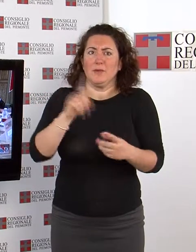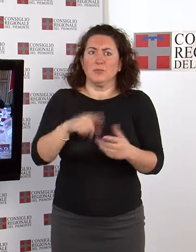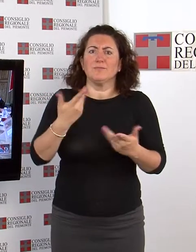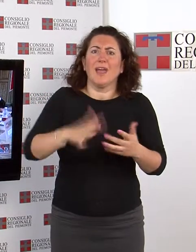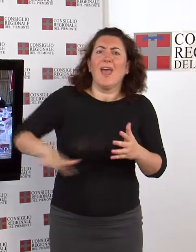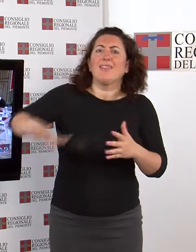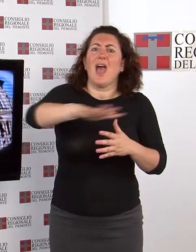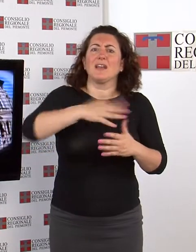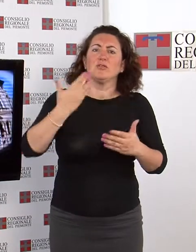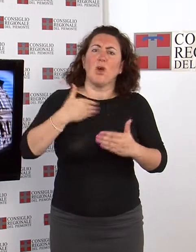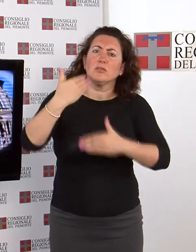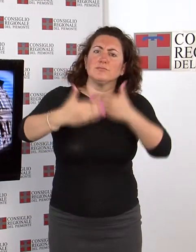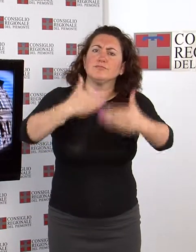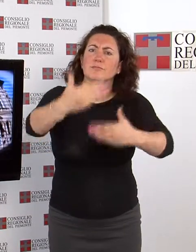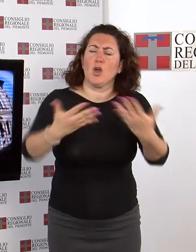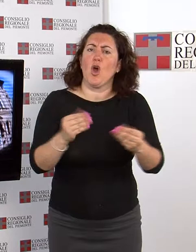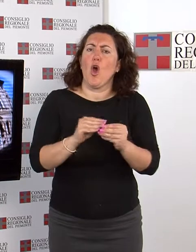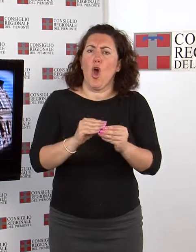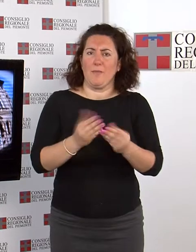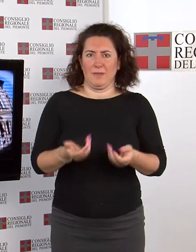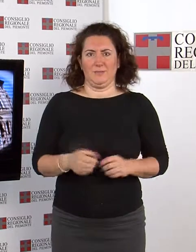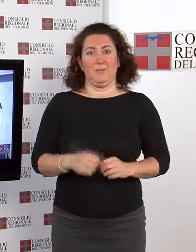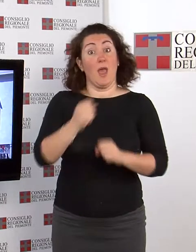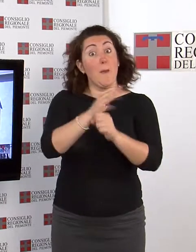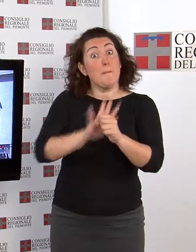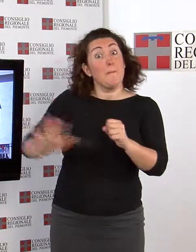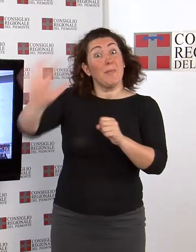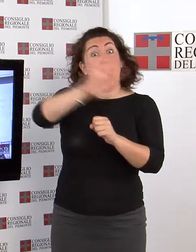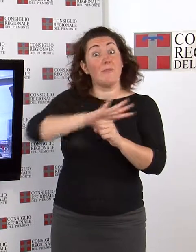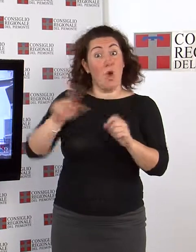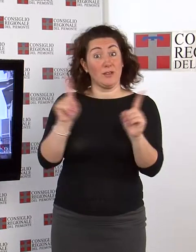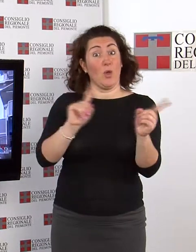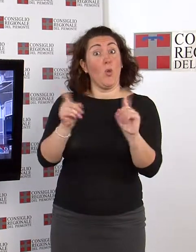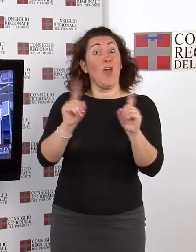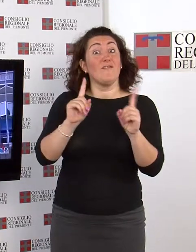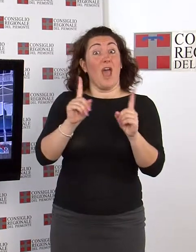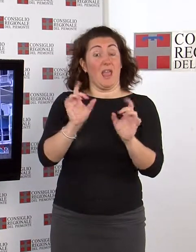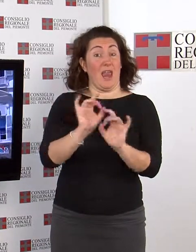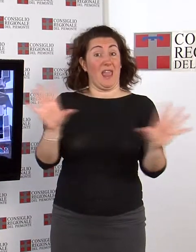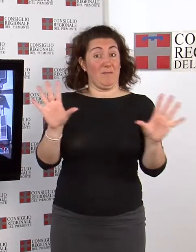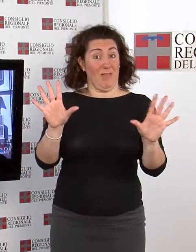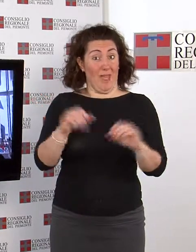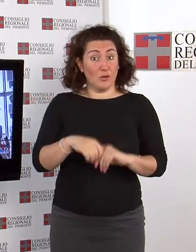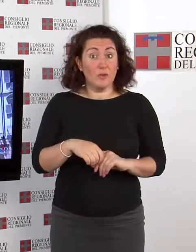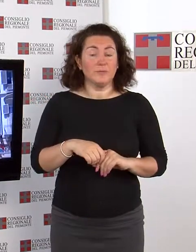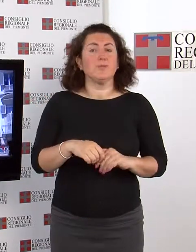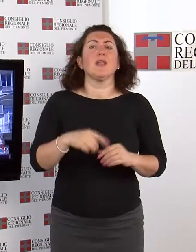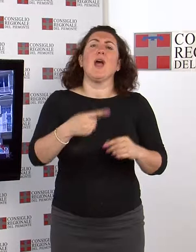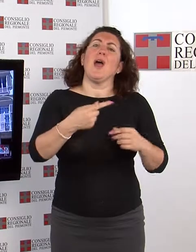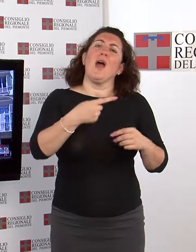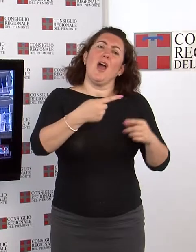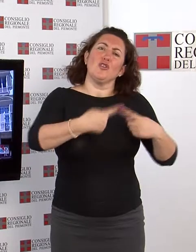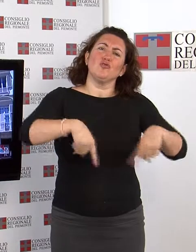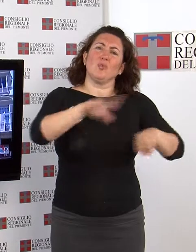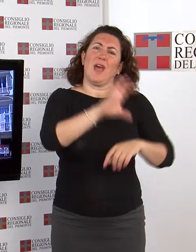territorio. Wi-Fi libero in Piemonte È stato presentato presso la sede della Giunta regionale il primo punto di